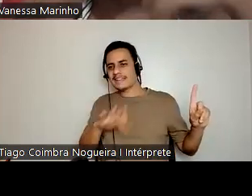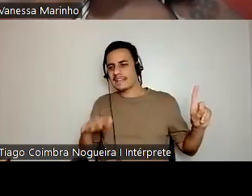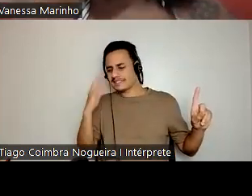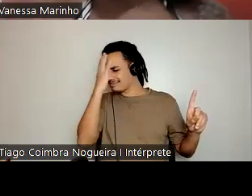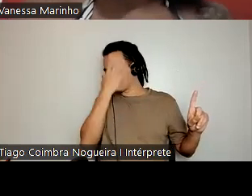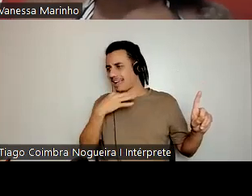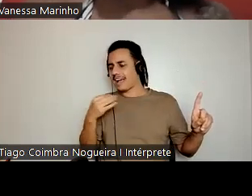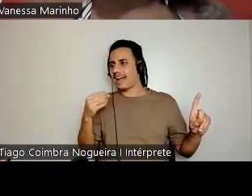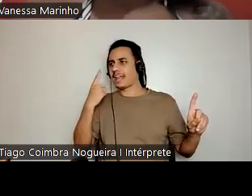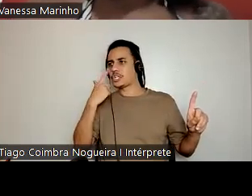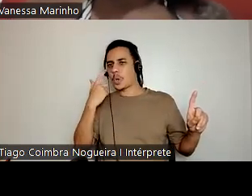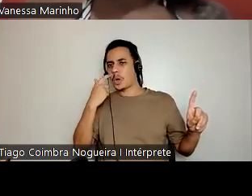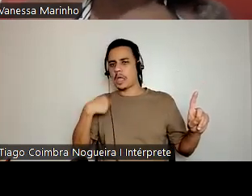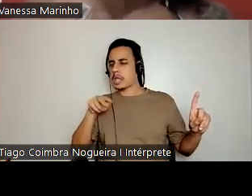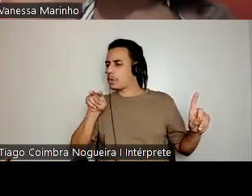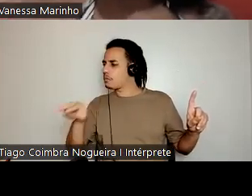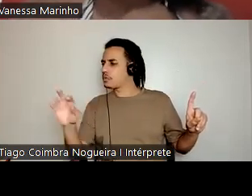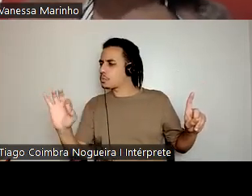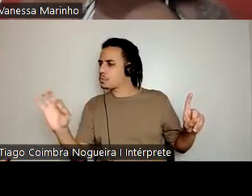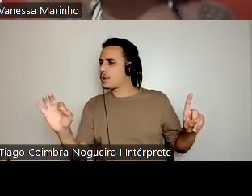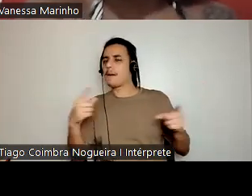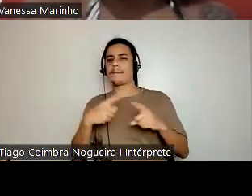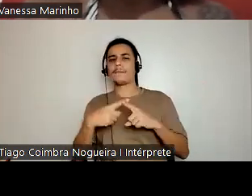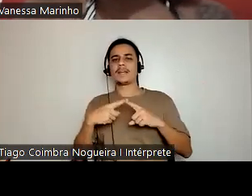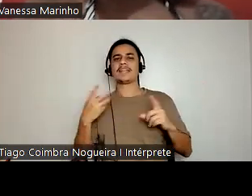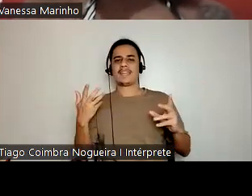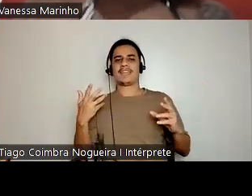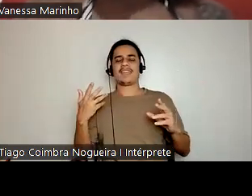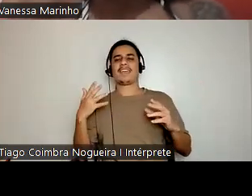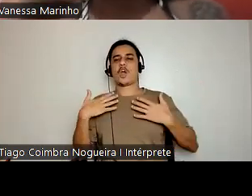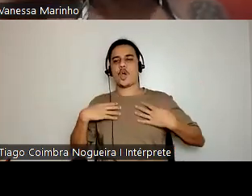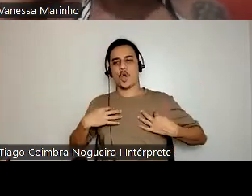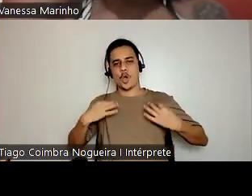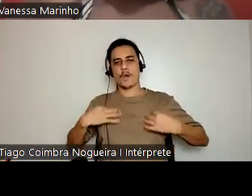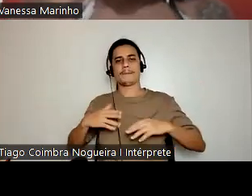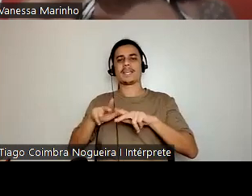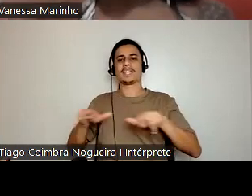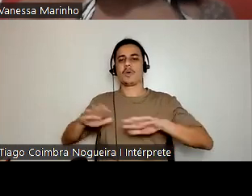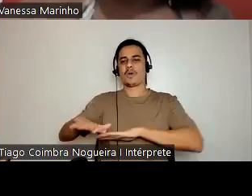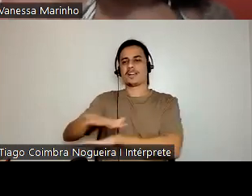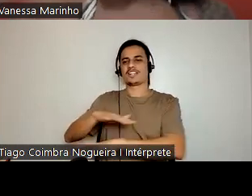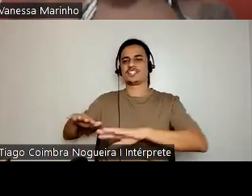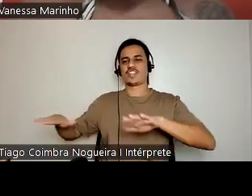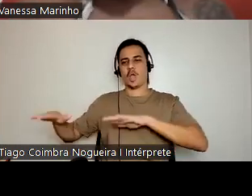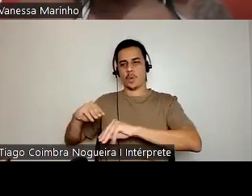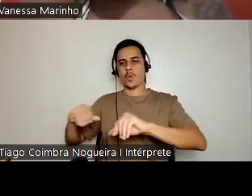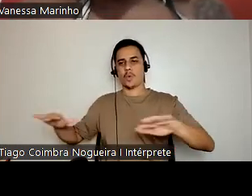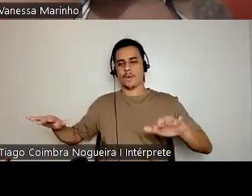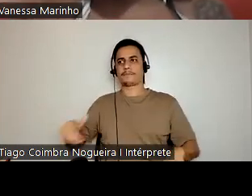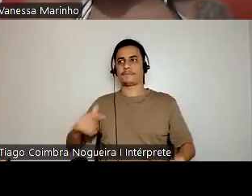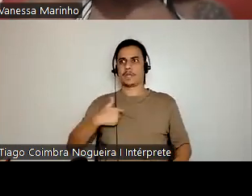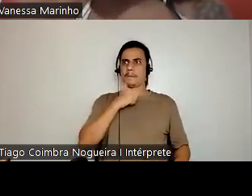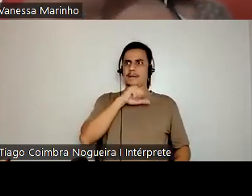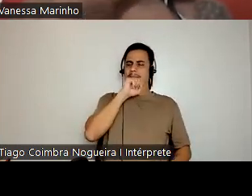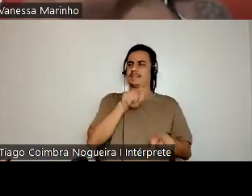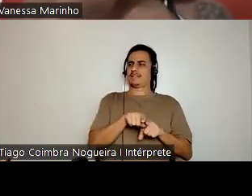E eu não tinha reparado a criança porque ela estava com as vestes da cor da palha que estava assim no chão. E aí, como eu tinha acabado de ser mãe, aquela